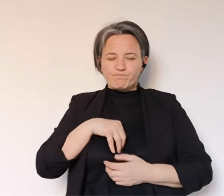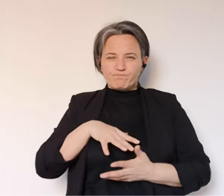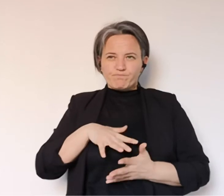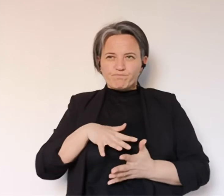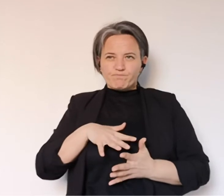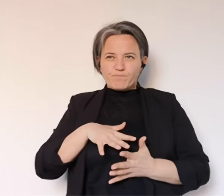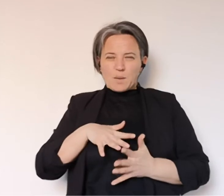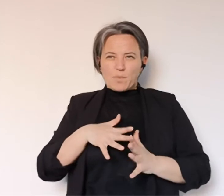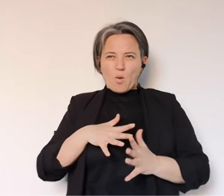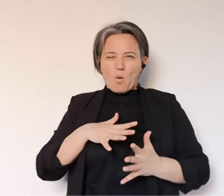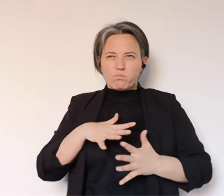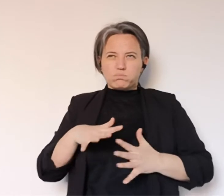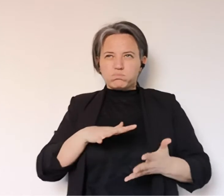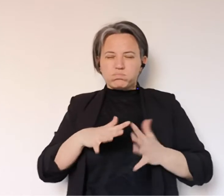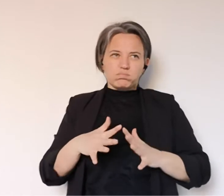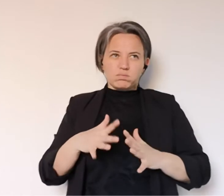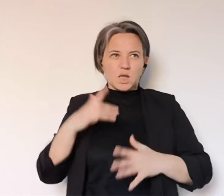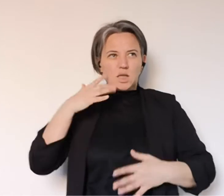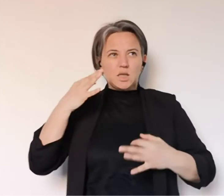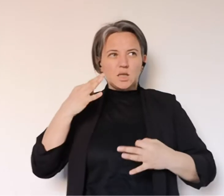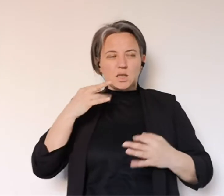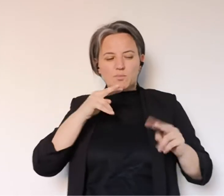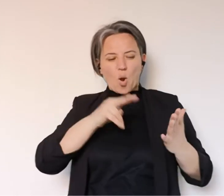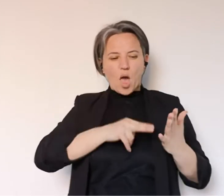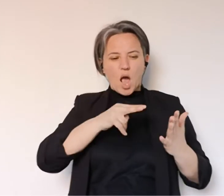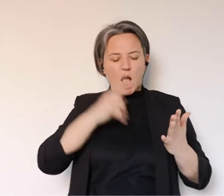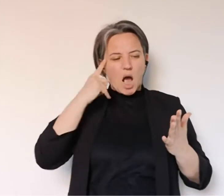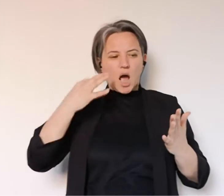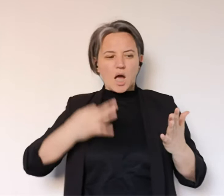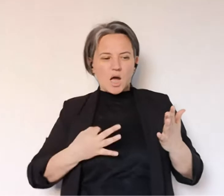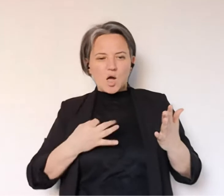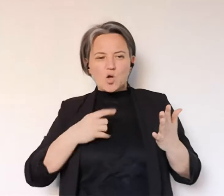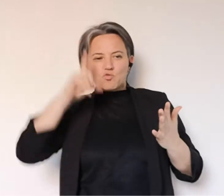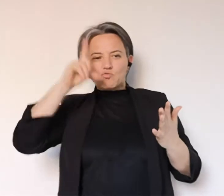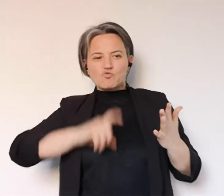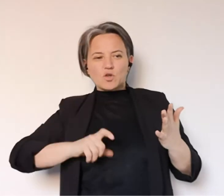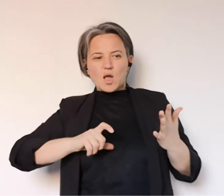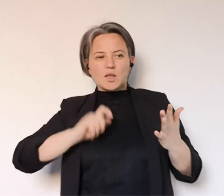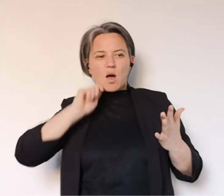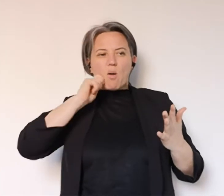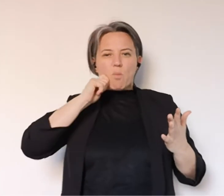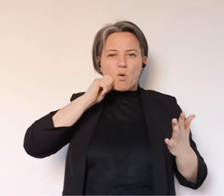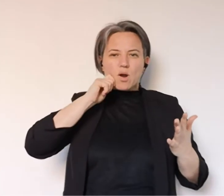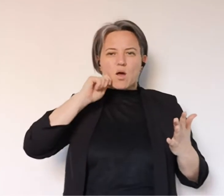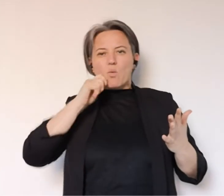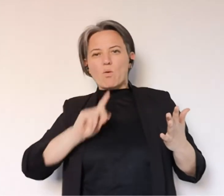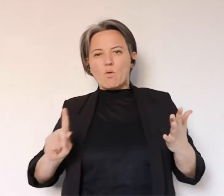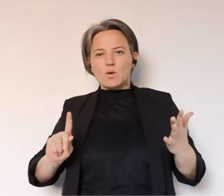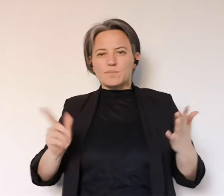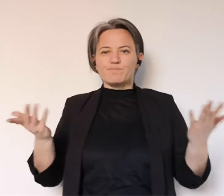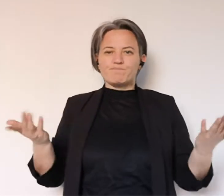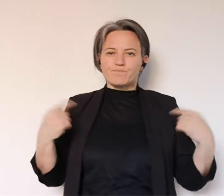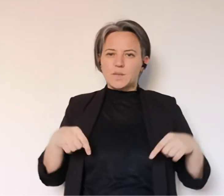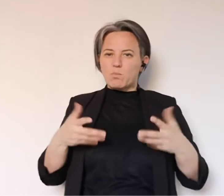quel grande cambiamento che c'è nello stabilire se quella è una giornata più o meno buona. evidente,